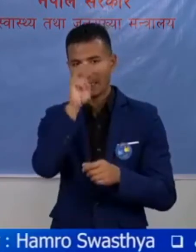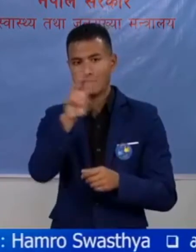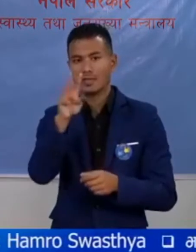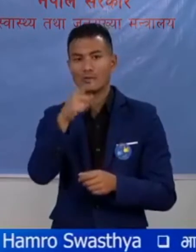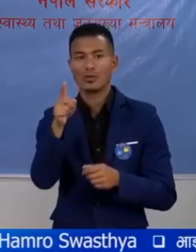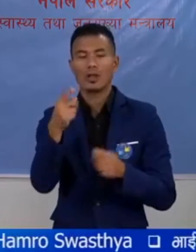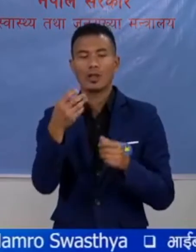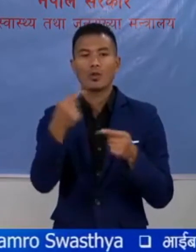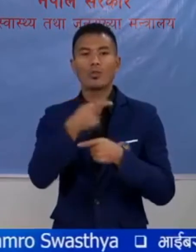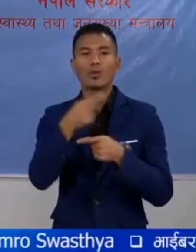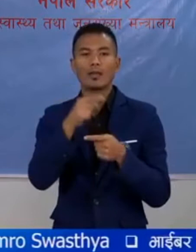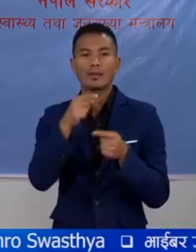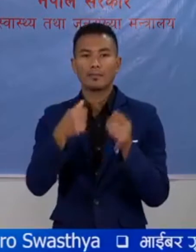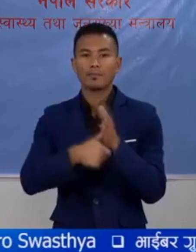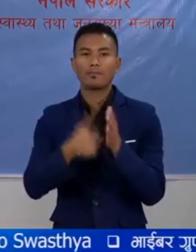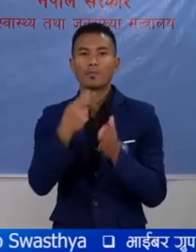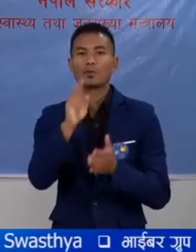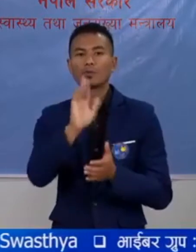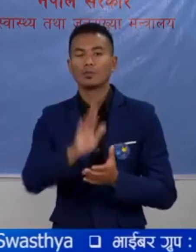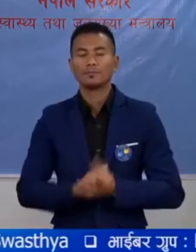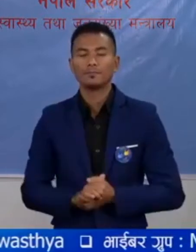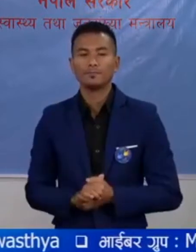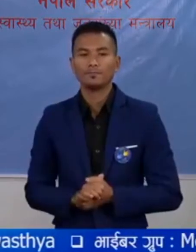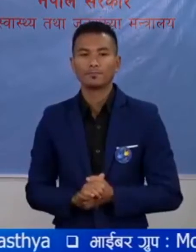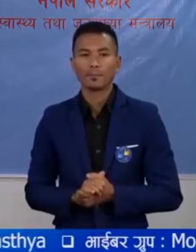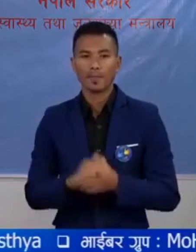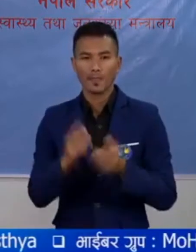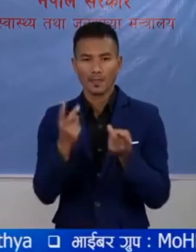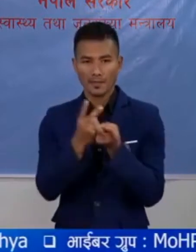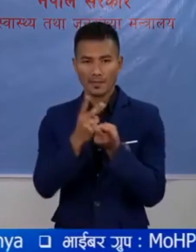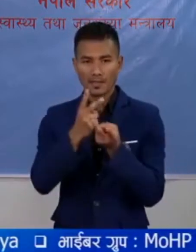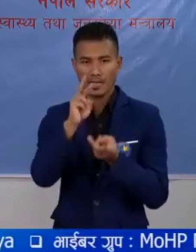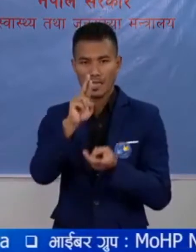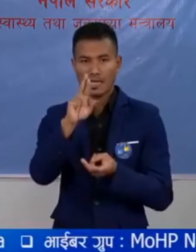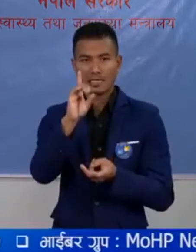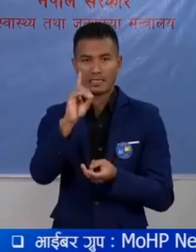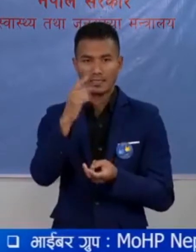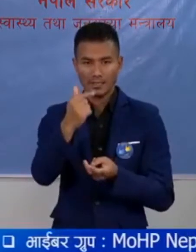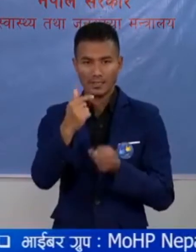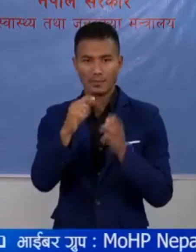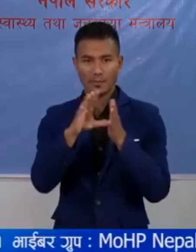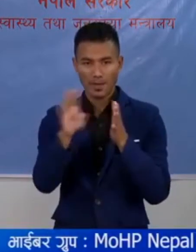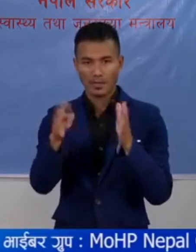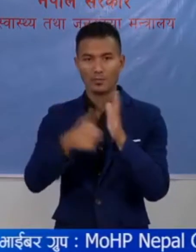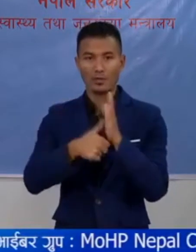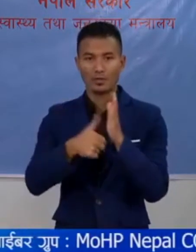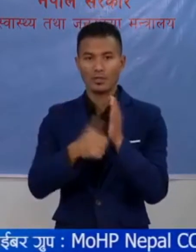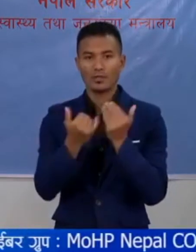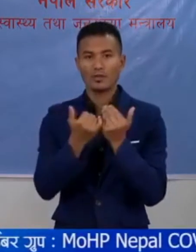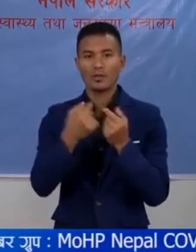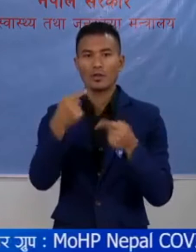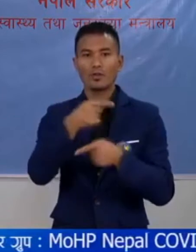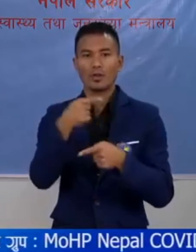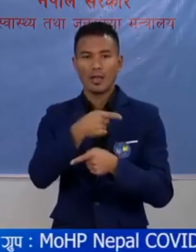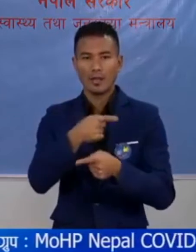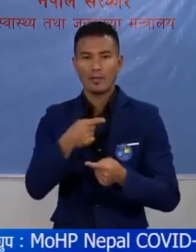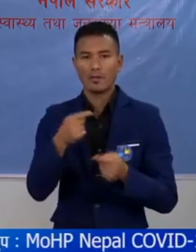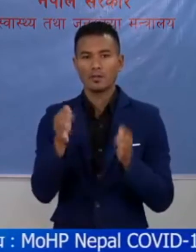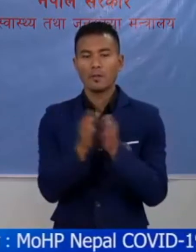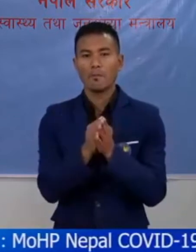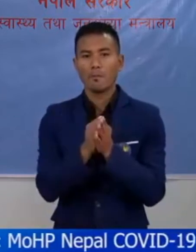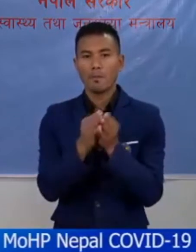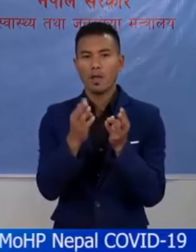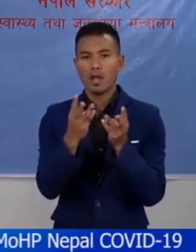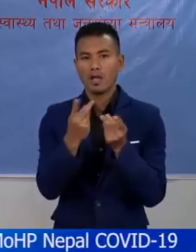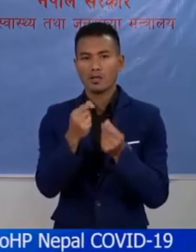नमुना परिक्षेन बाएकाशन तेसे गरिये आडेटी बिदिवाट परिक्षेन गरिने नमुना को कूल